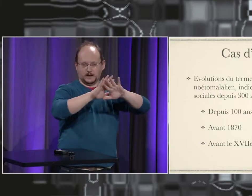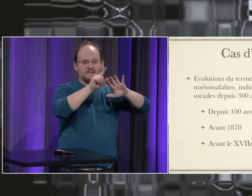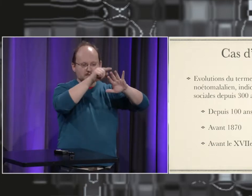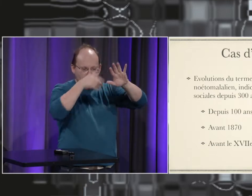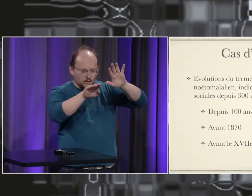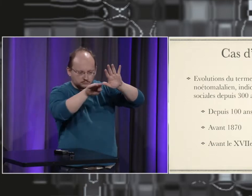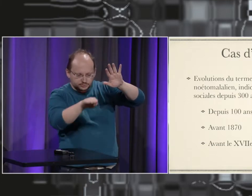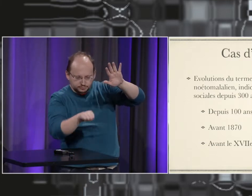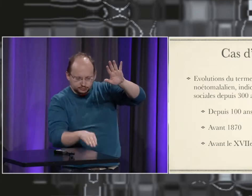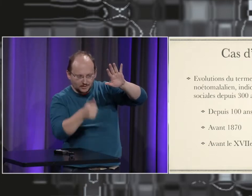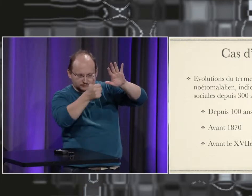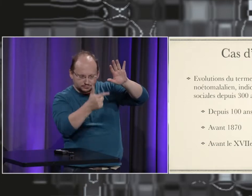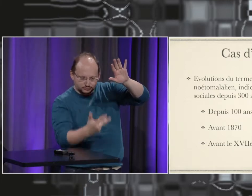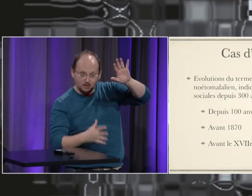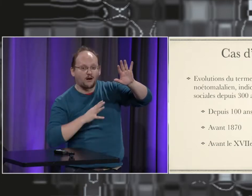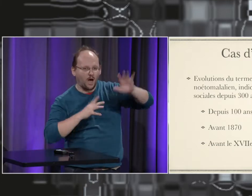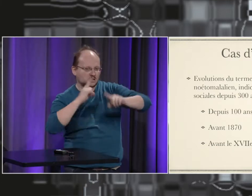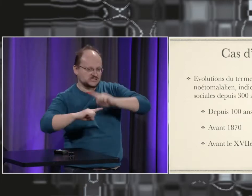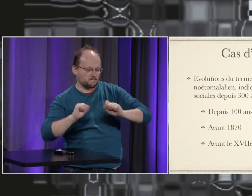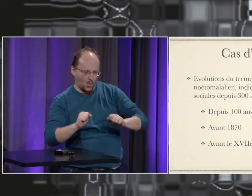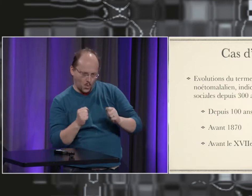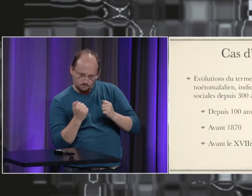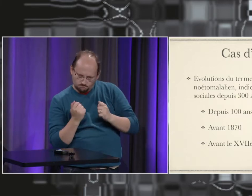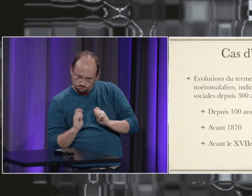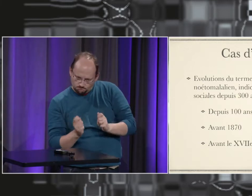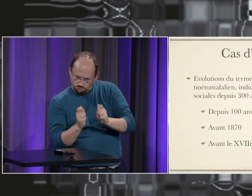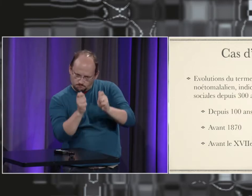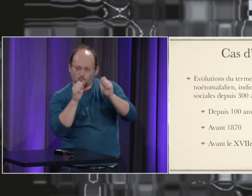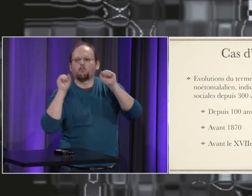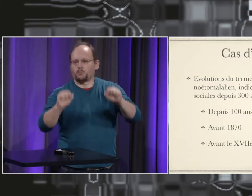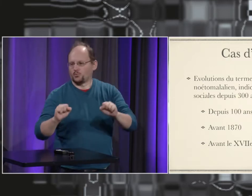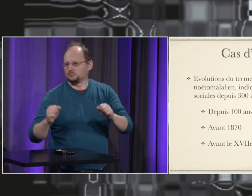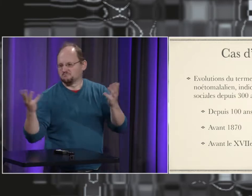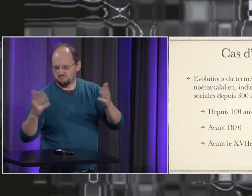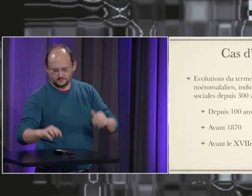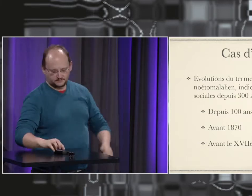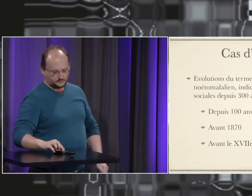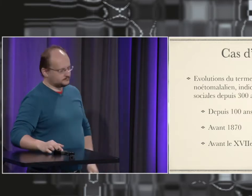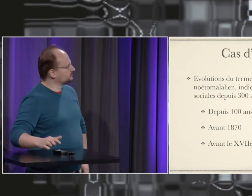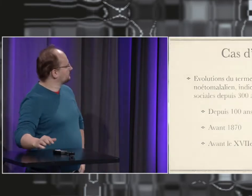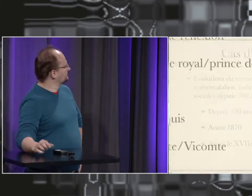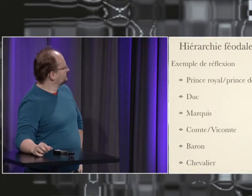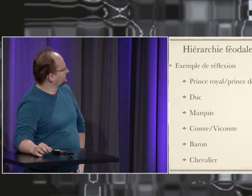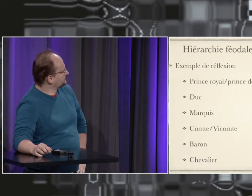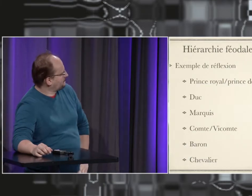énorme énorme question et on a plusieurs hypothèses et on a des signes qui pourraient